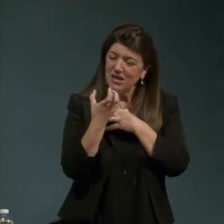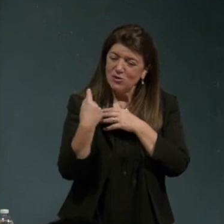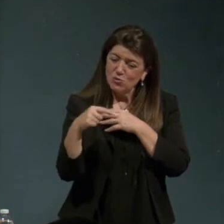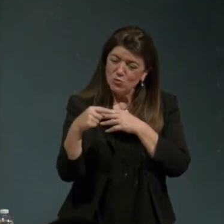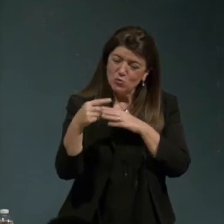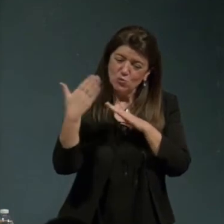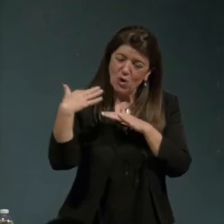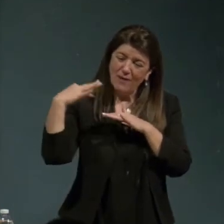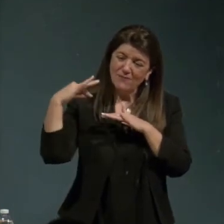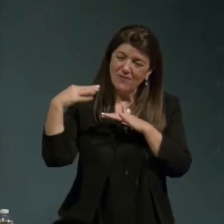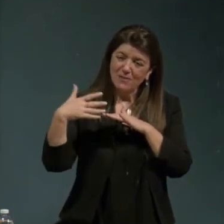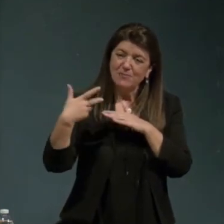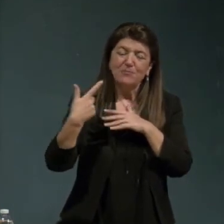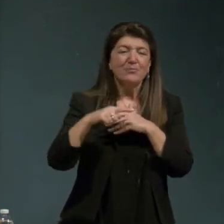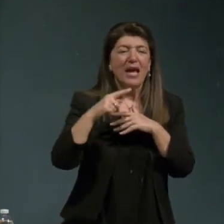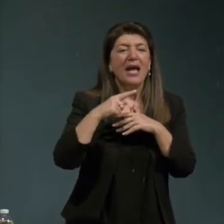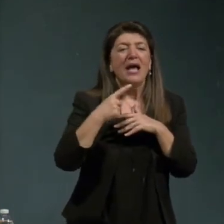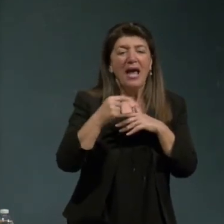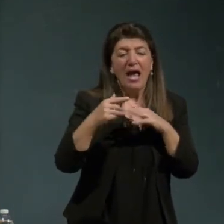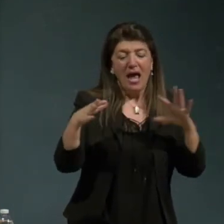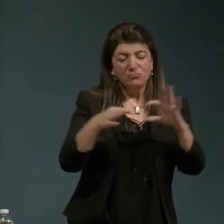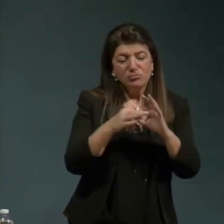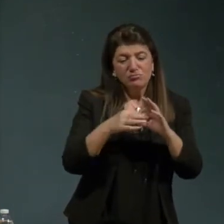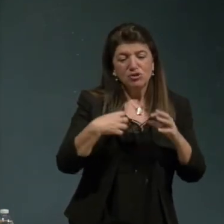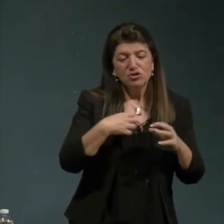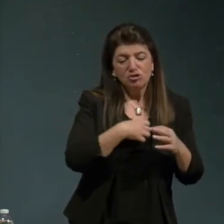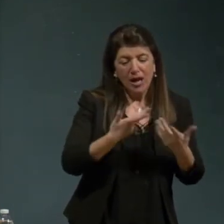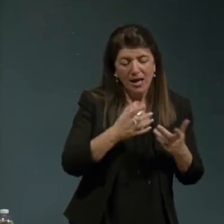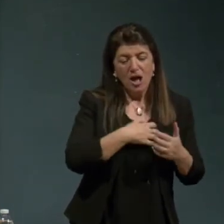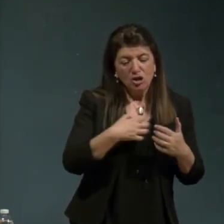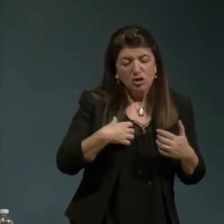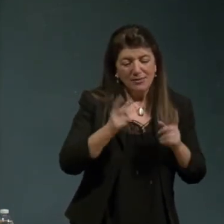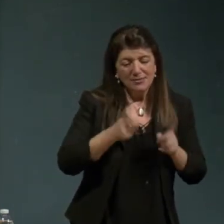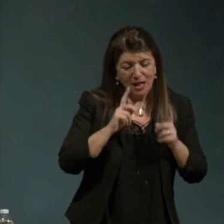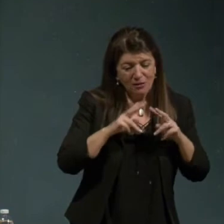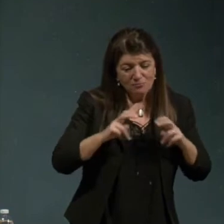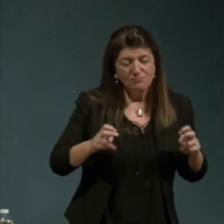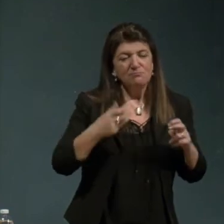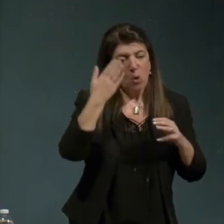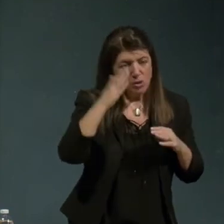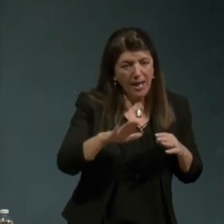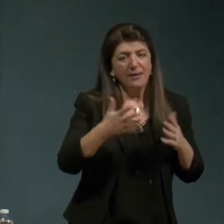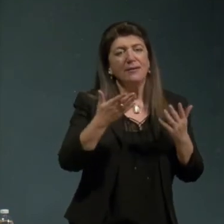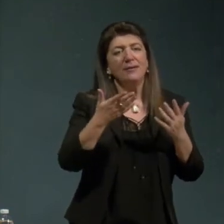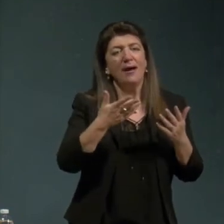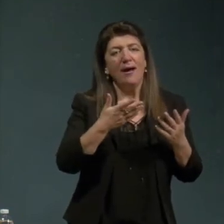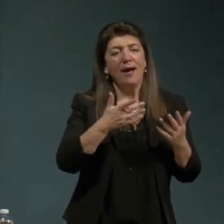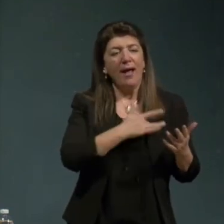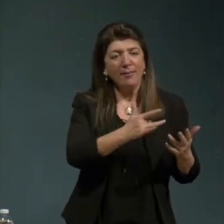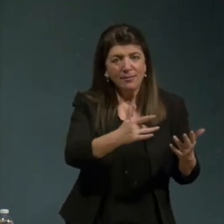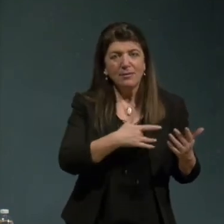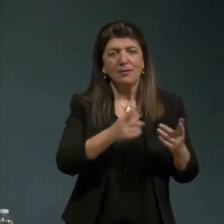scienza agricola botanica moderna e